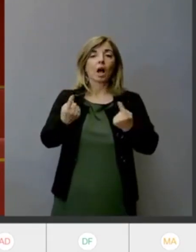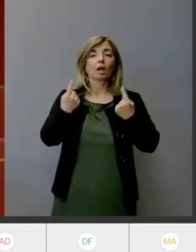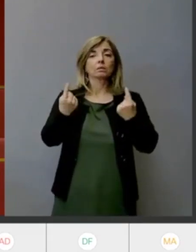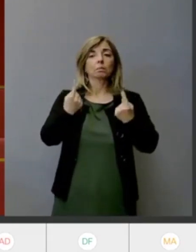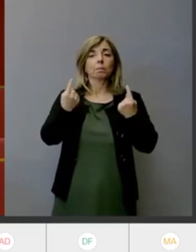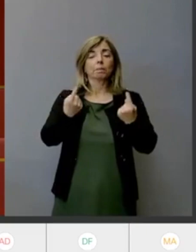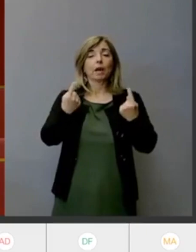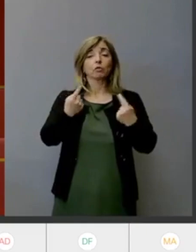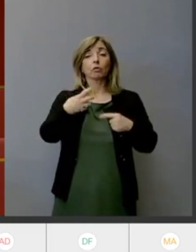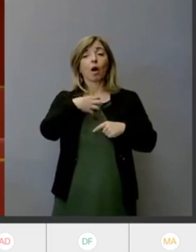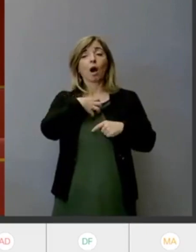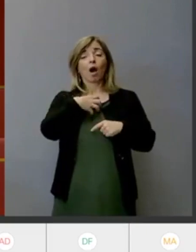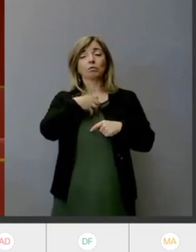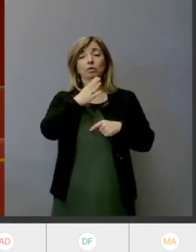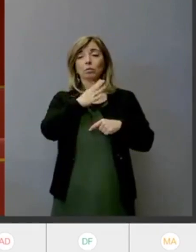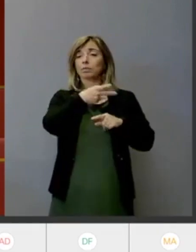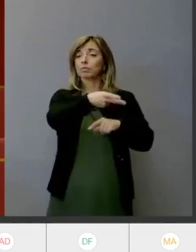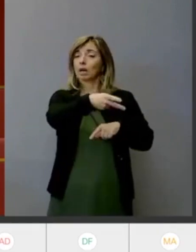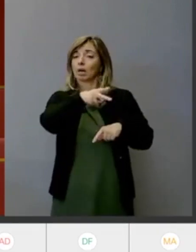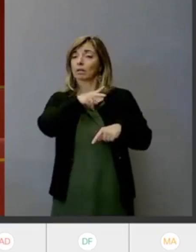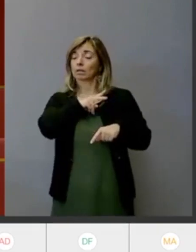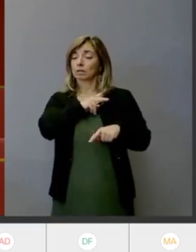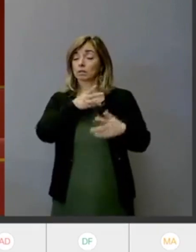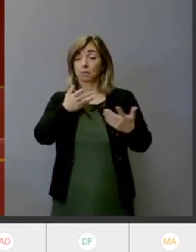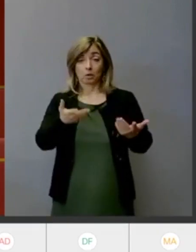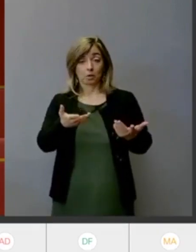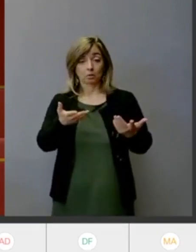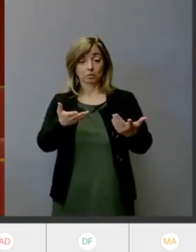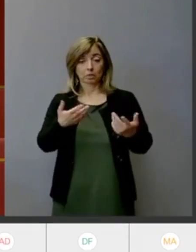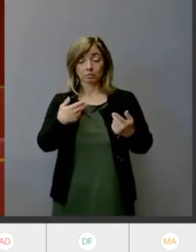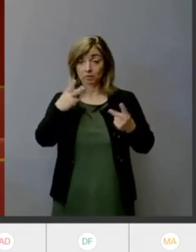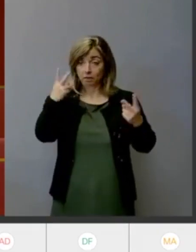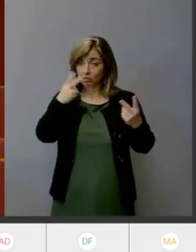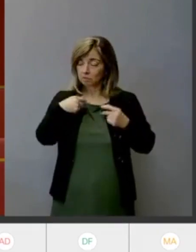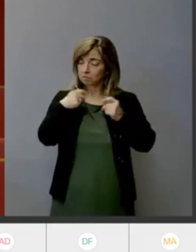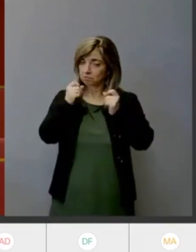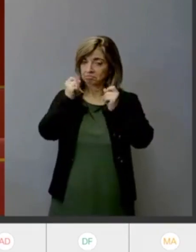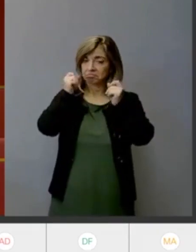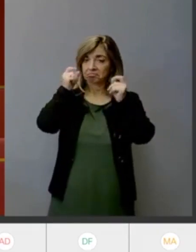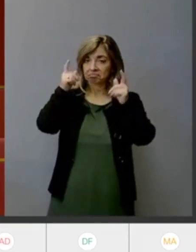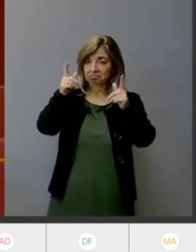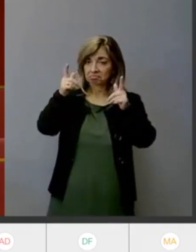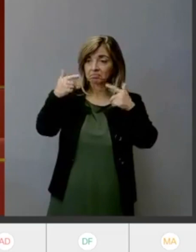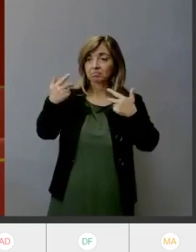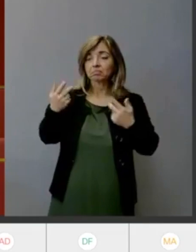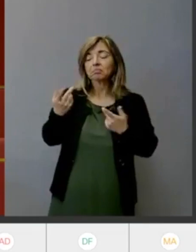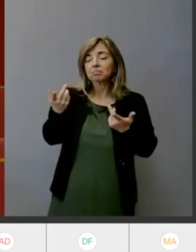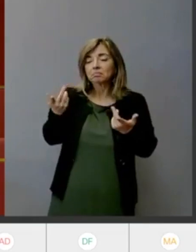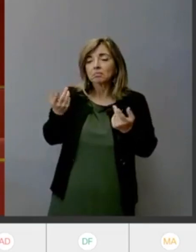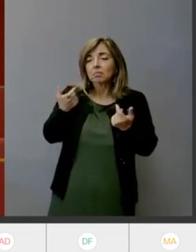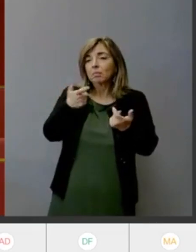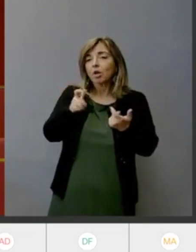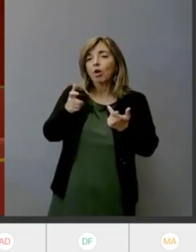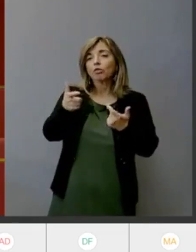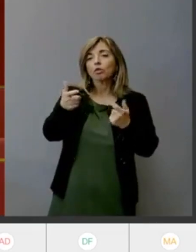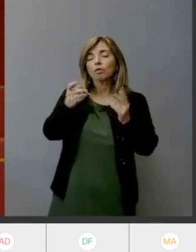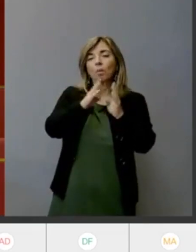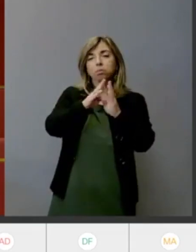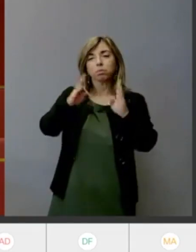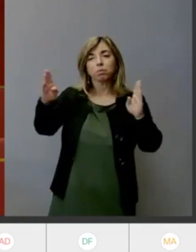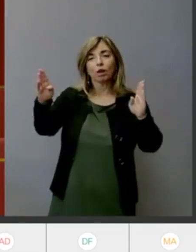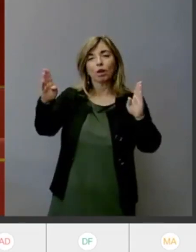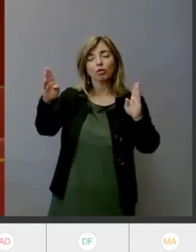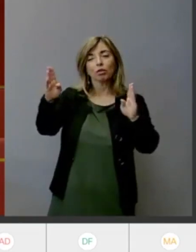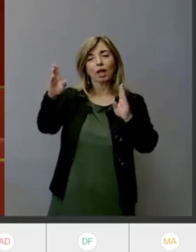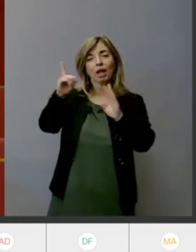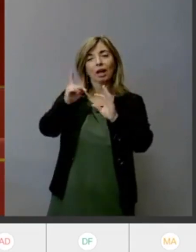e non posso negare voglio dire il mio stupore che di fronte a una realtà come la De Amicis confonde